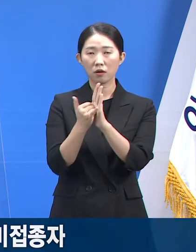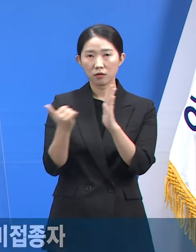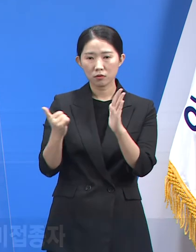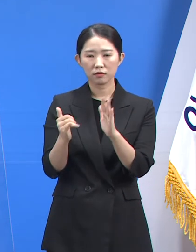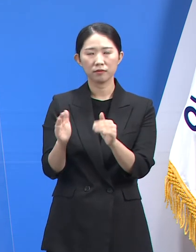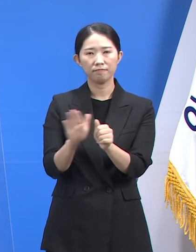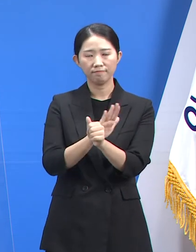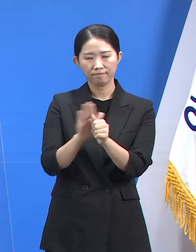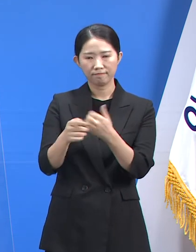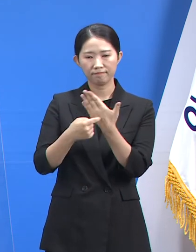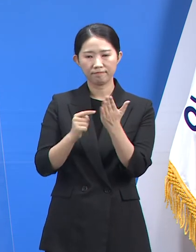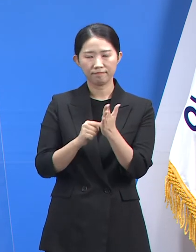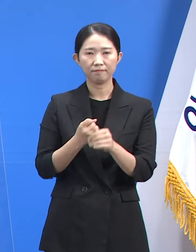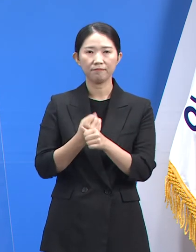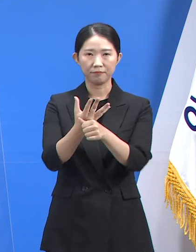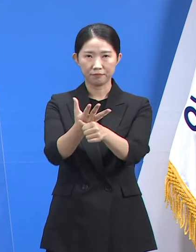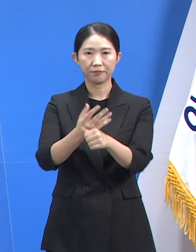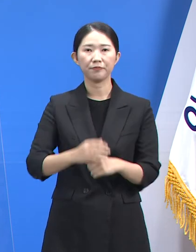드립니다.